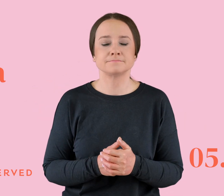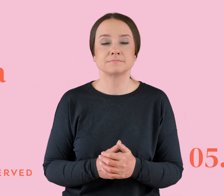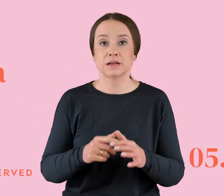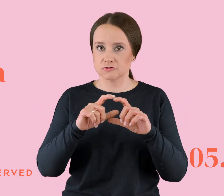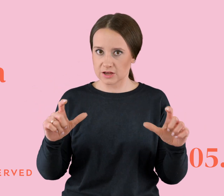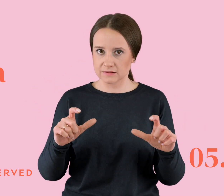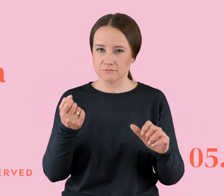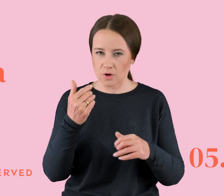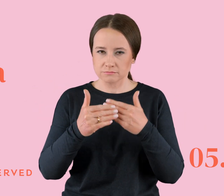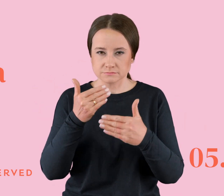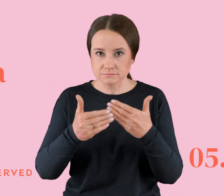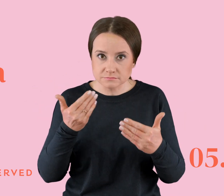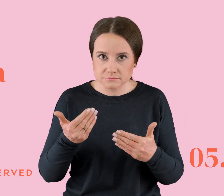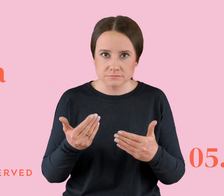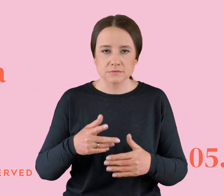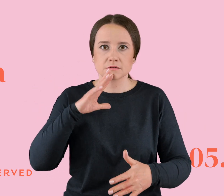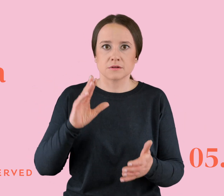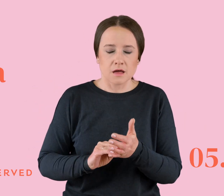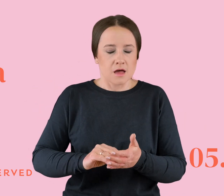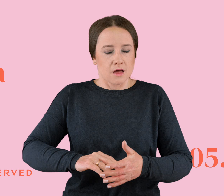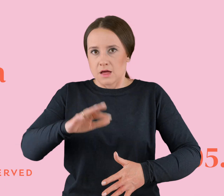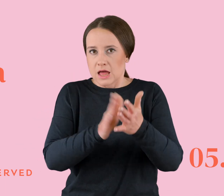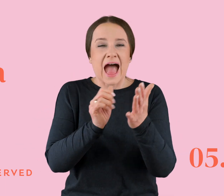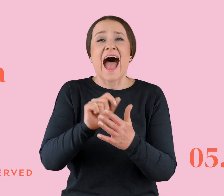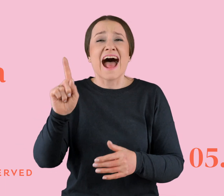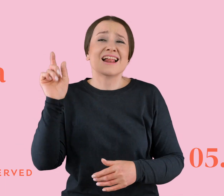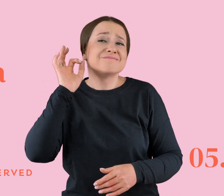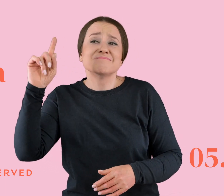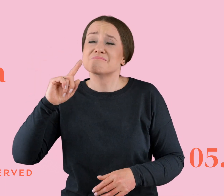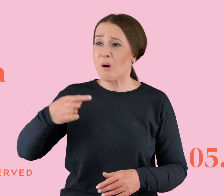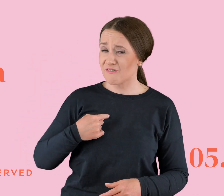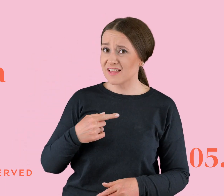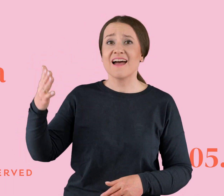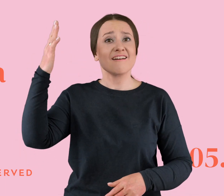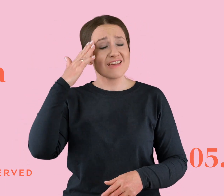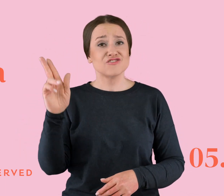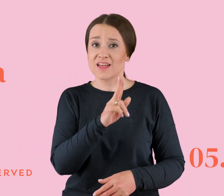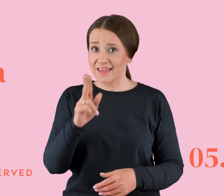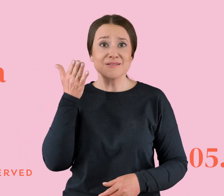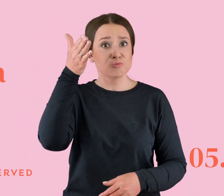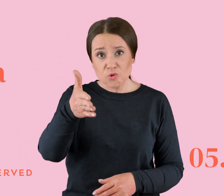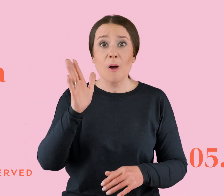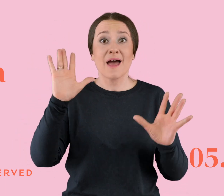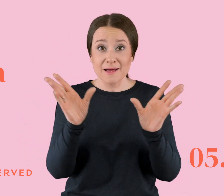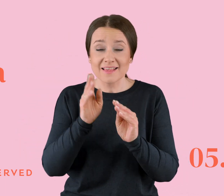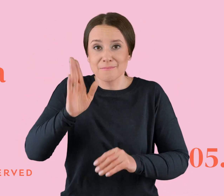i kolejne perturbacje, ale ona mi powiedziała, że ona wie, że kiedyś będziemy razem, bo do siebie pasujemy. I na